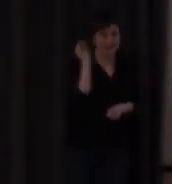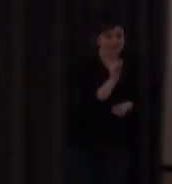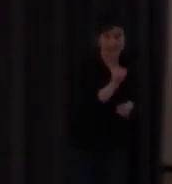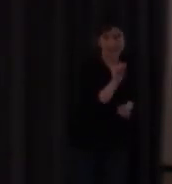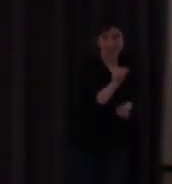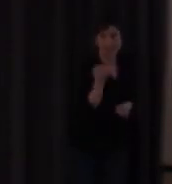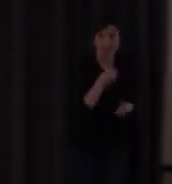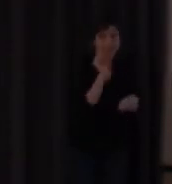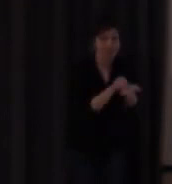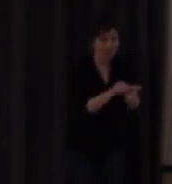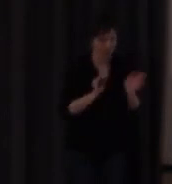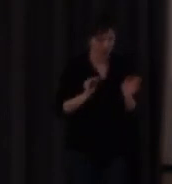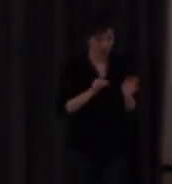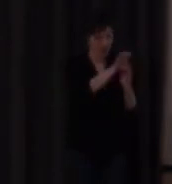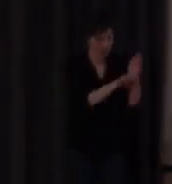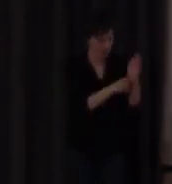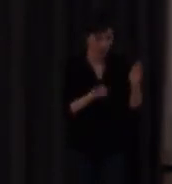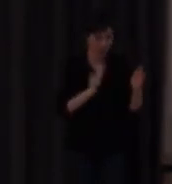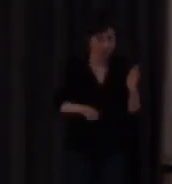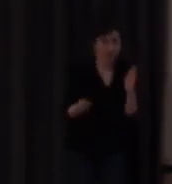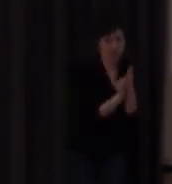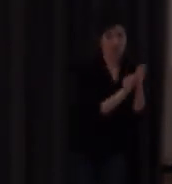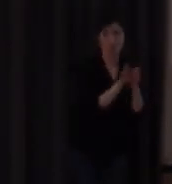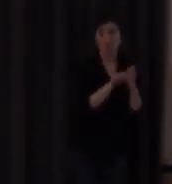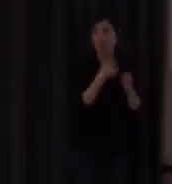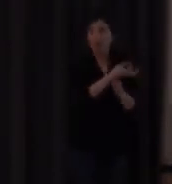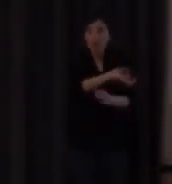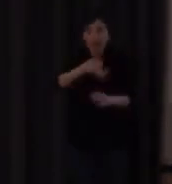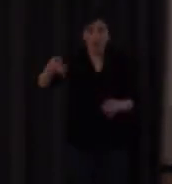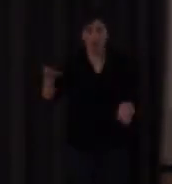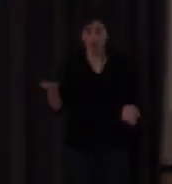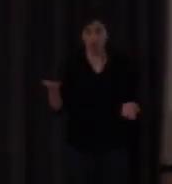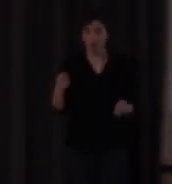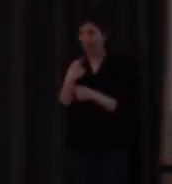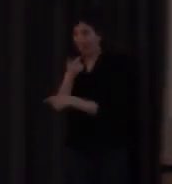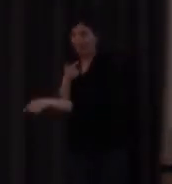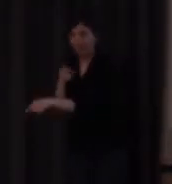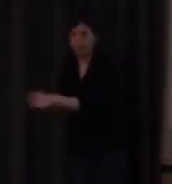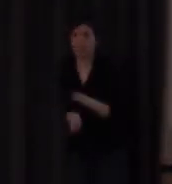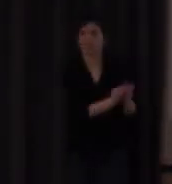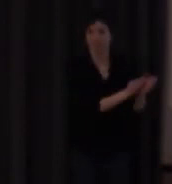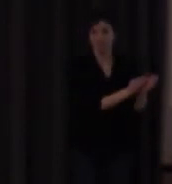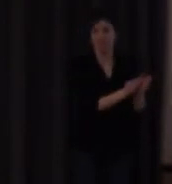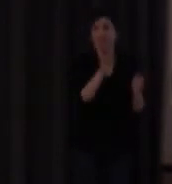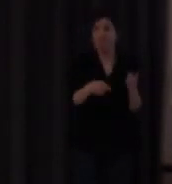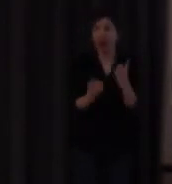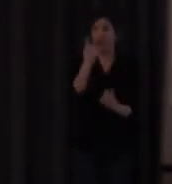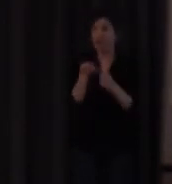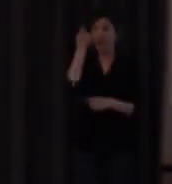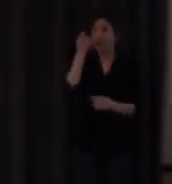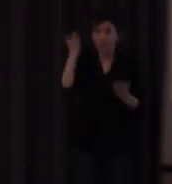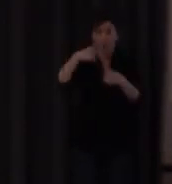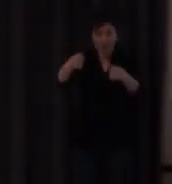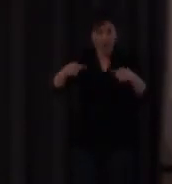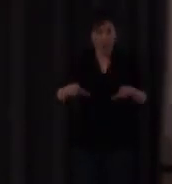que hay que meter esto porque todo encaja y principalmente porque hay alumnos por ahí que no tienen su título y que ya